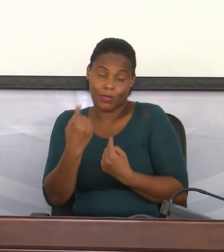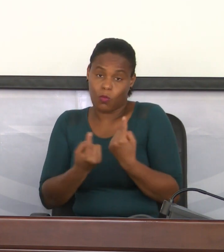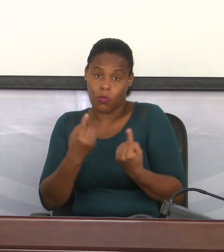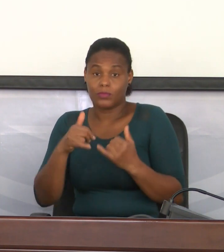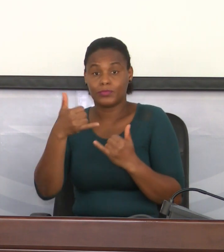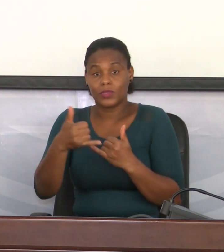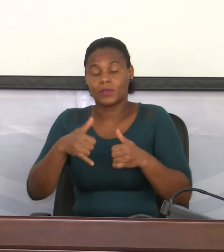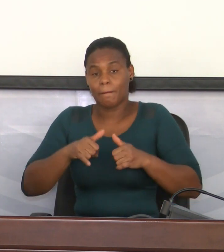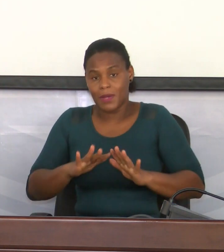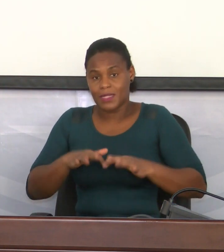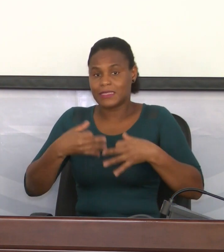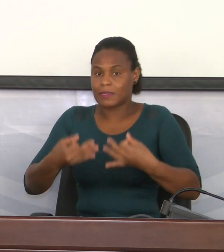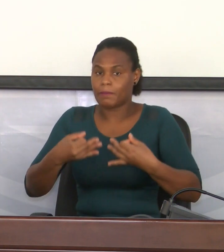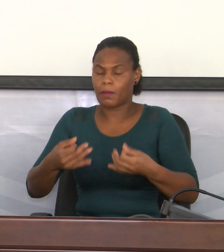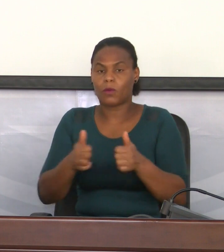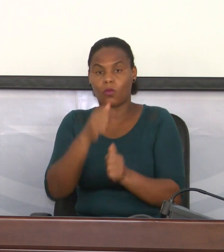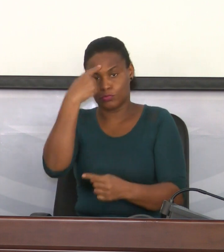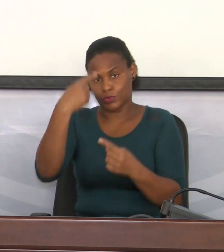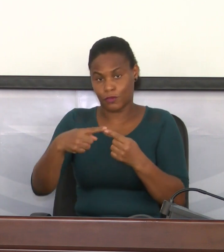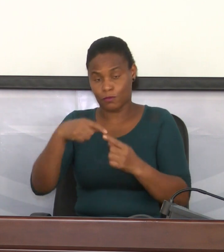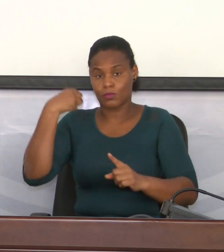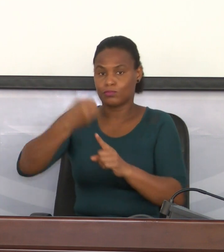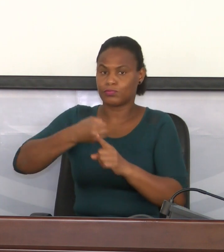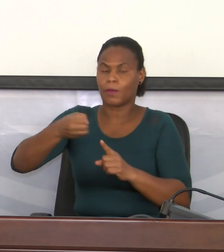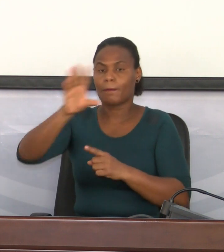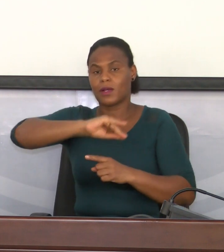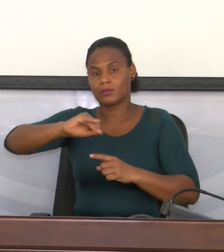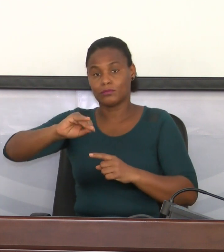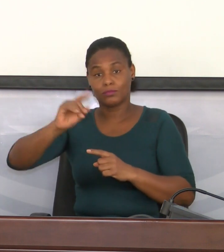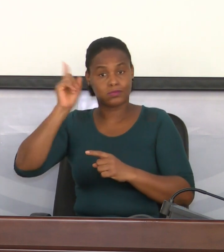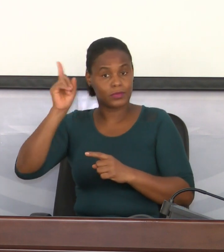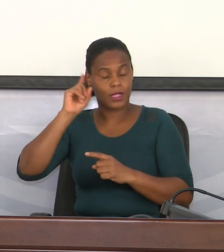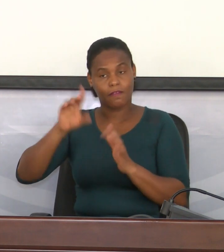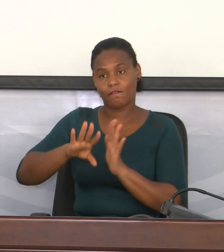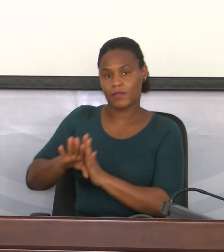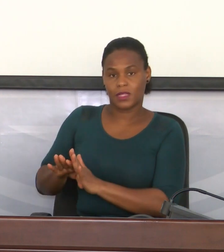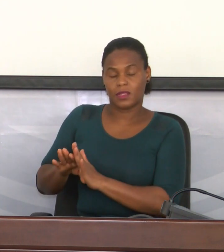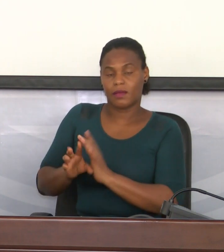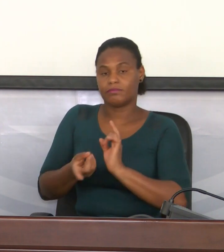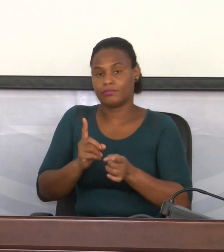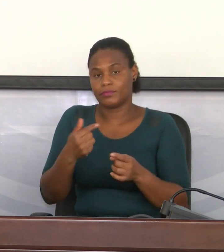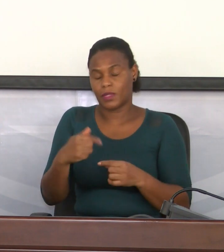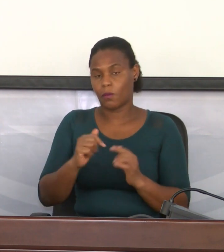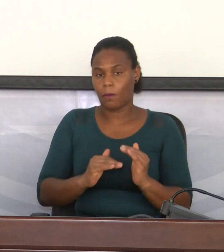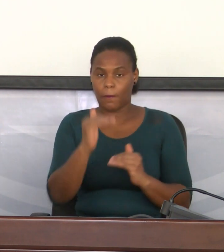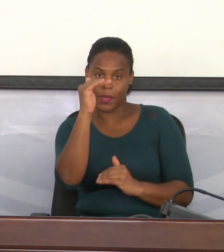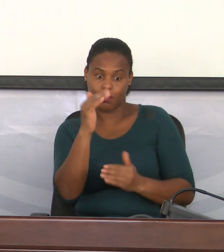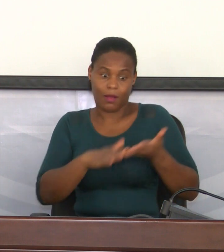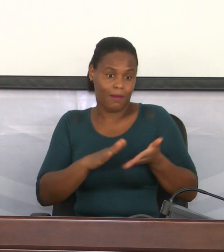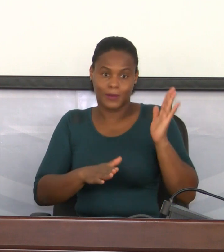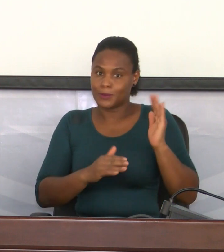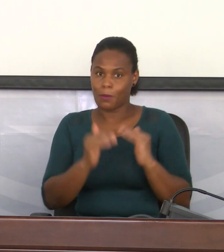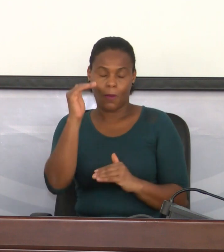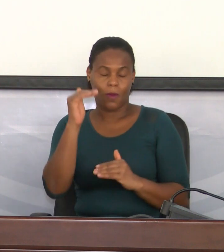mas sempre com o objetivo e o desafio fundamental de evitar que hajam aumentos bruscos